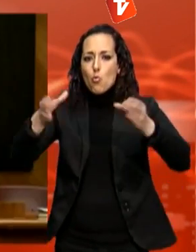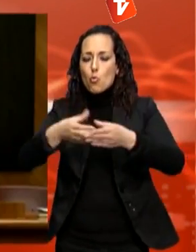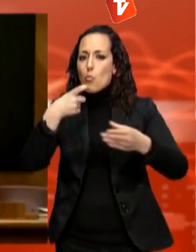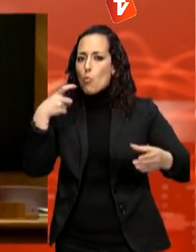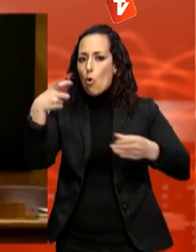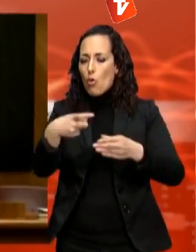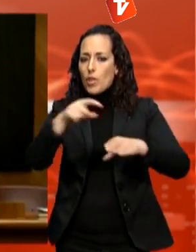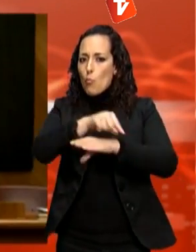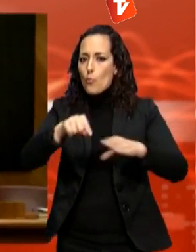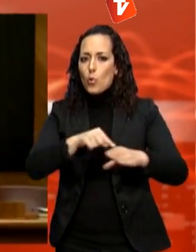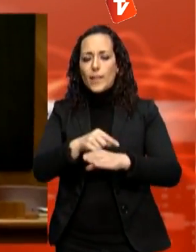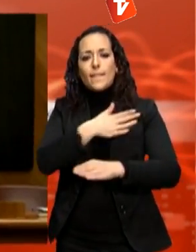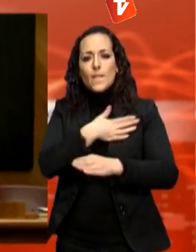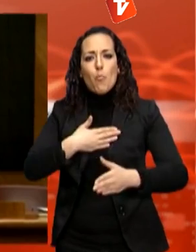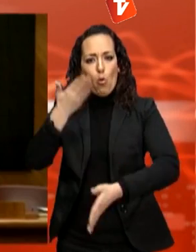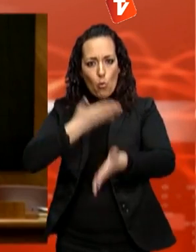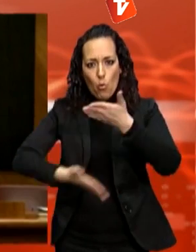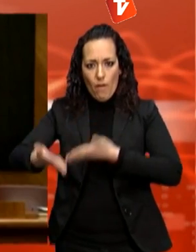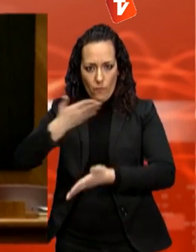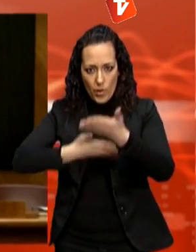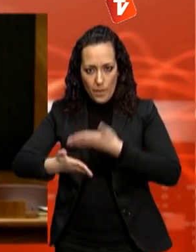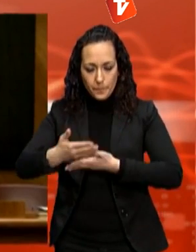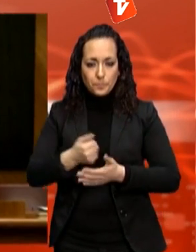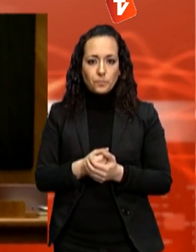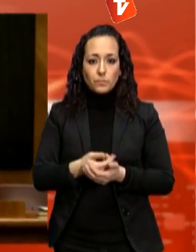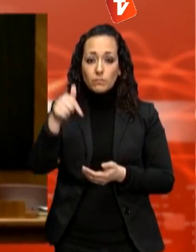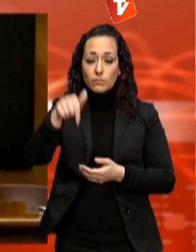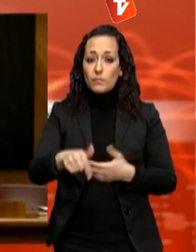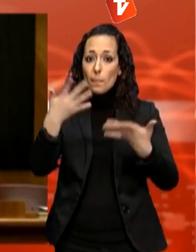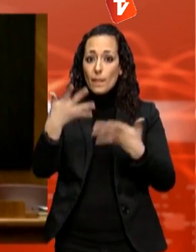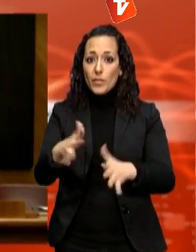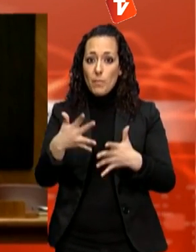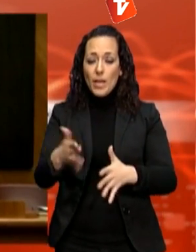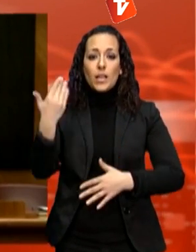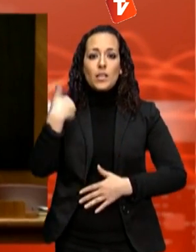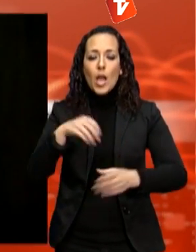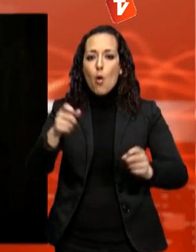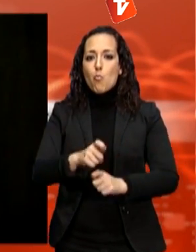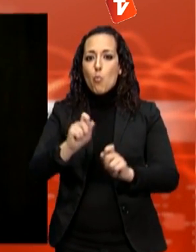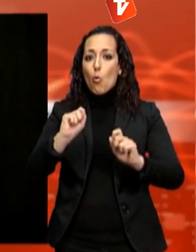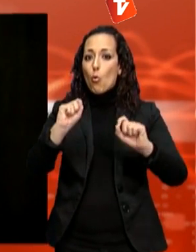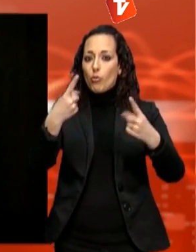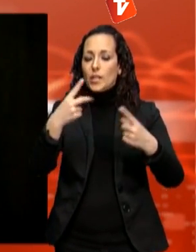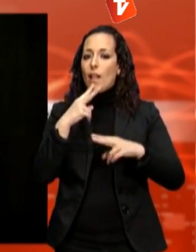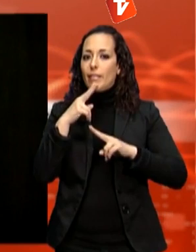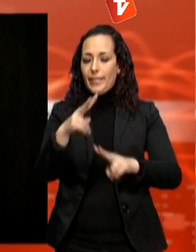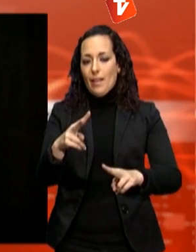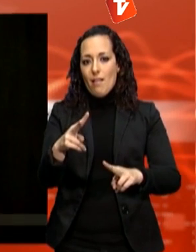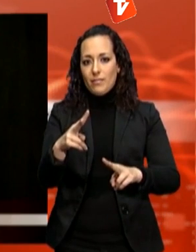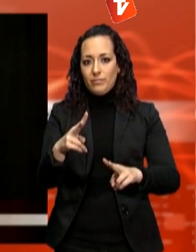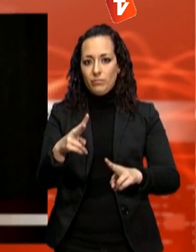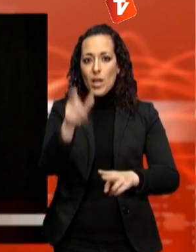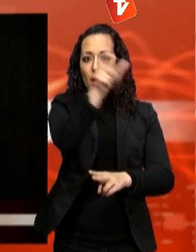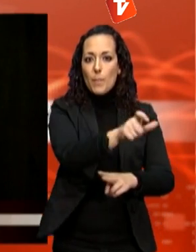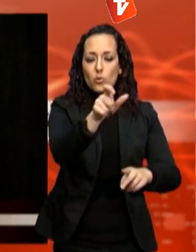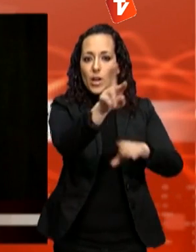la vegada ha ratificat la confiança en els imputats. Aquest dimecres, Sánchez farà públic el nou cartibàs municipal. Arribar a'alcaldia sense el